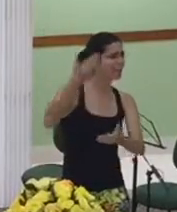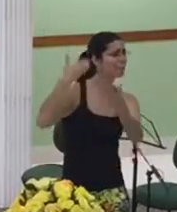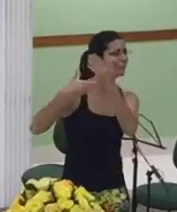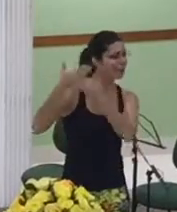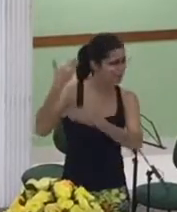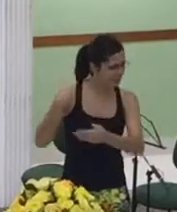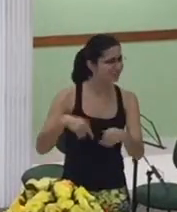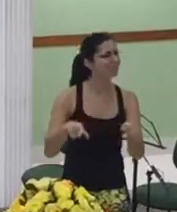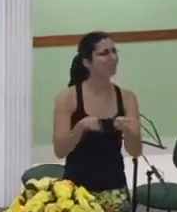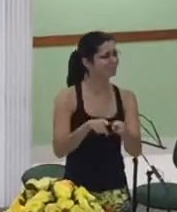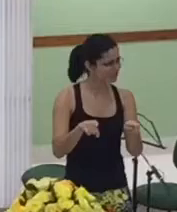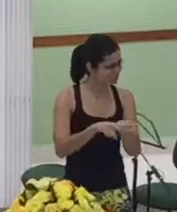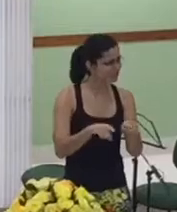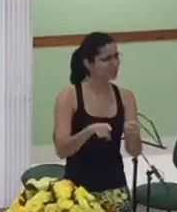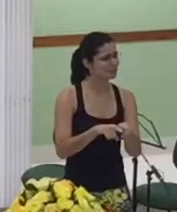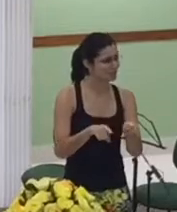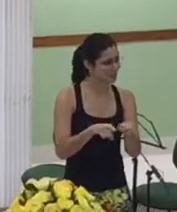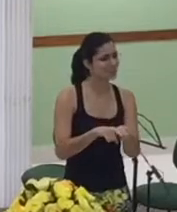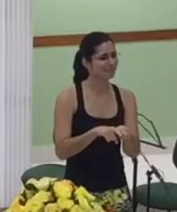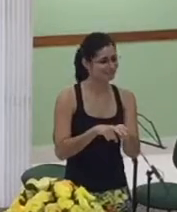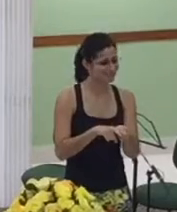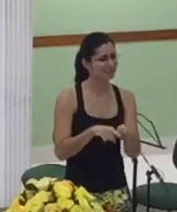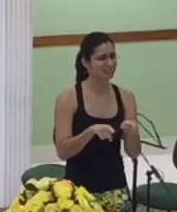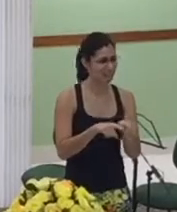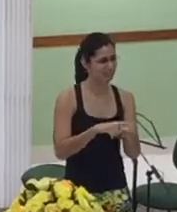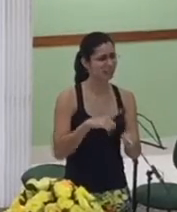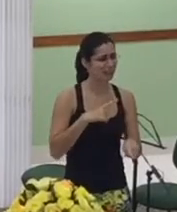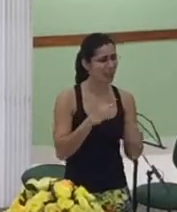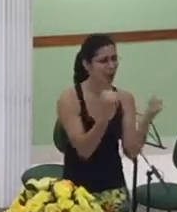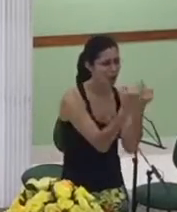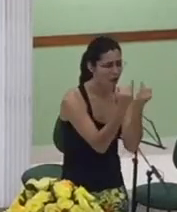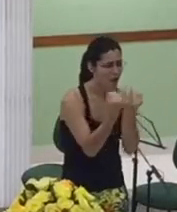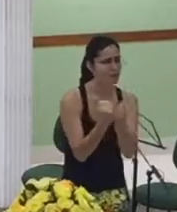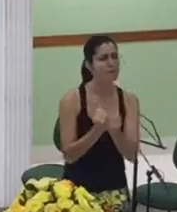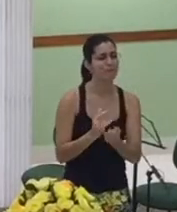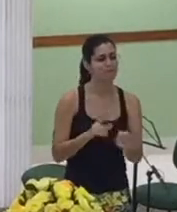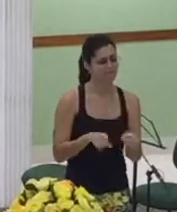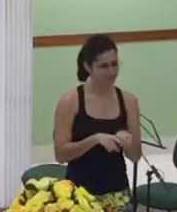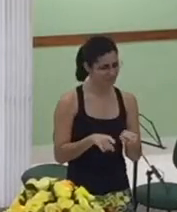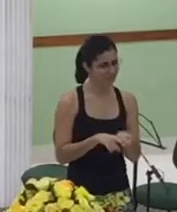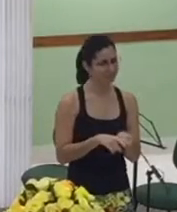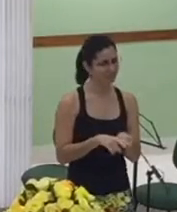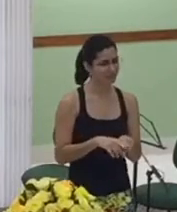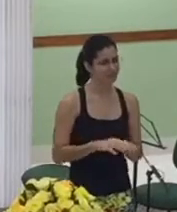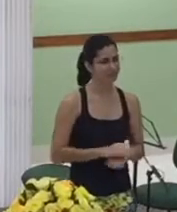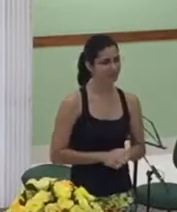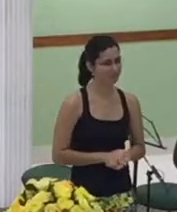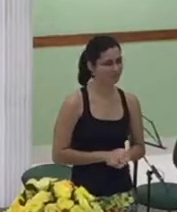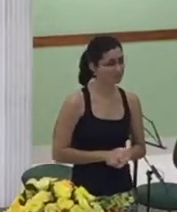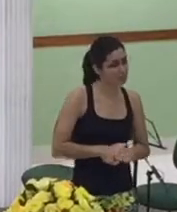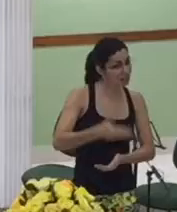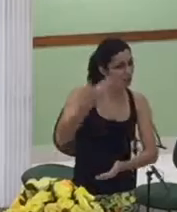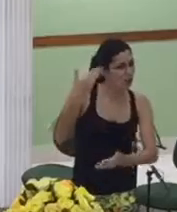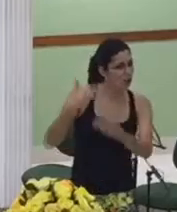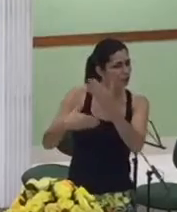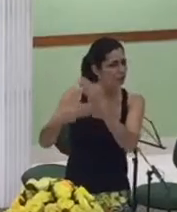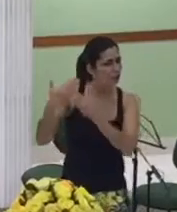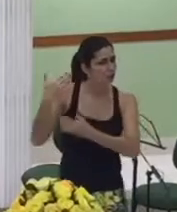porque além da língua do povo não ser uma boa coisa naquela época naquela época o pessoal não podia pegar em